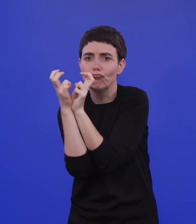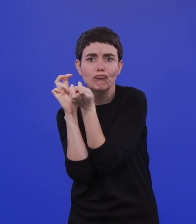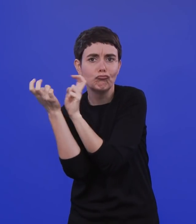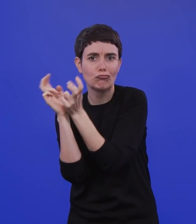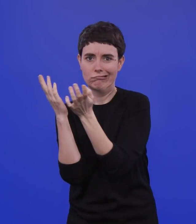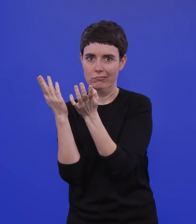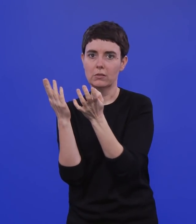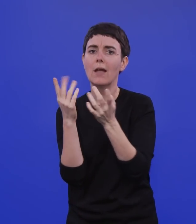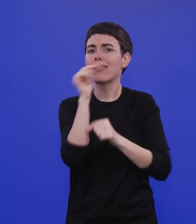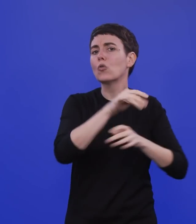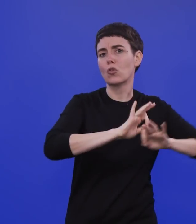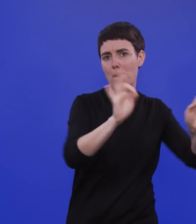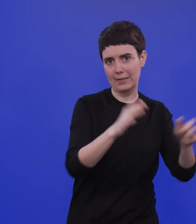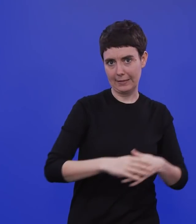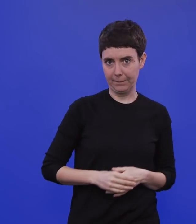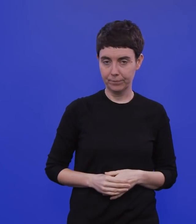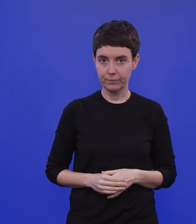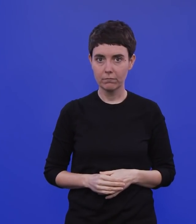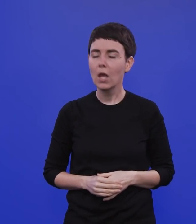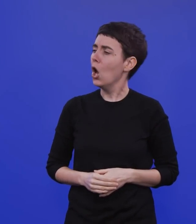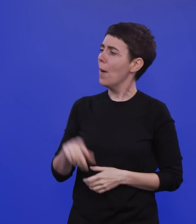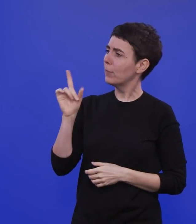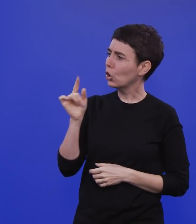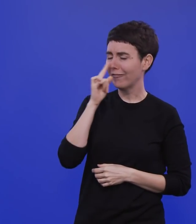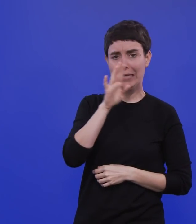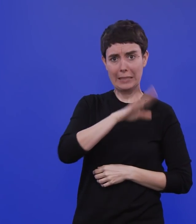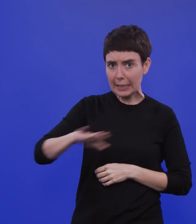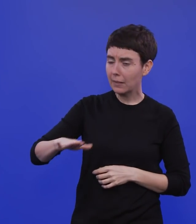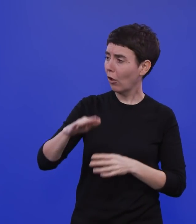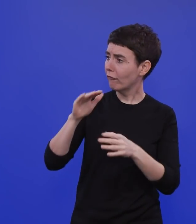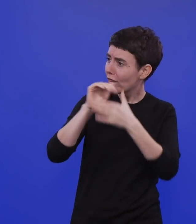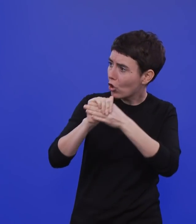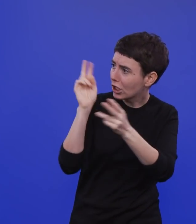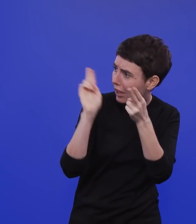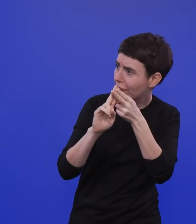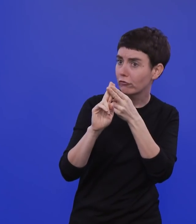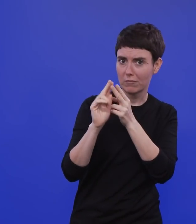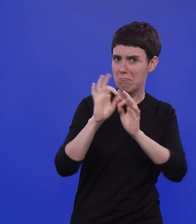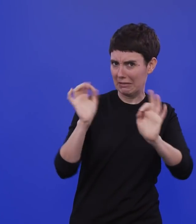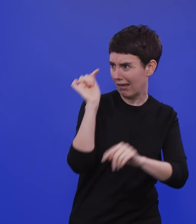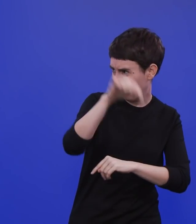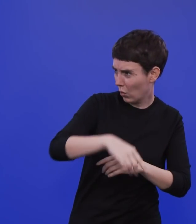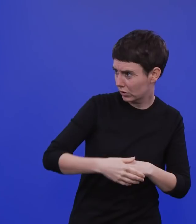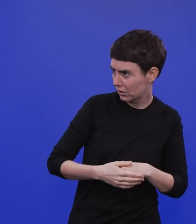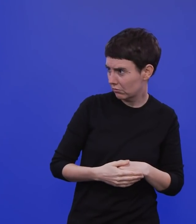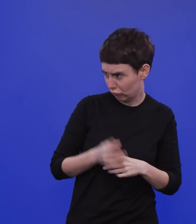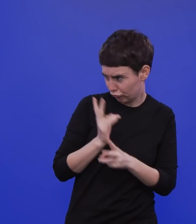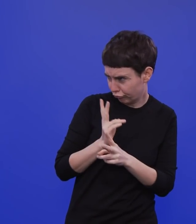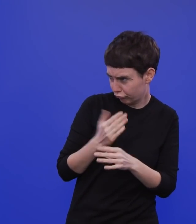Das heißt also insbesondere für die Kinder, wenn man ihnen Verabredungen ermöglichen möchte, ist es gar nicht verkehrt, das draußen zu tun nach wie vor. Ja, sicher.